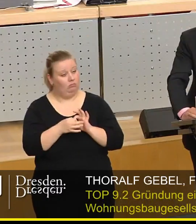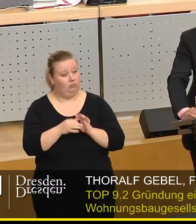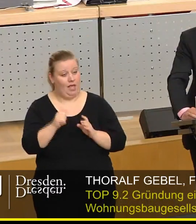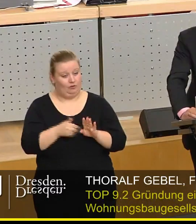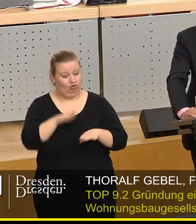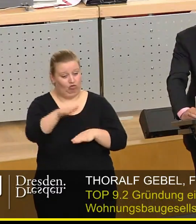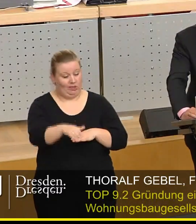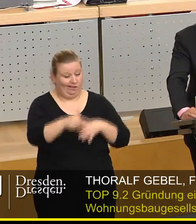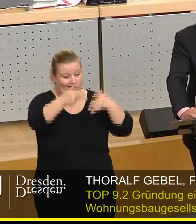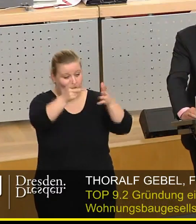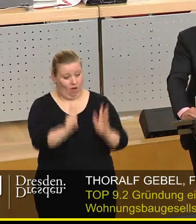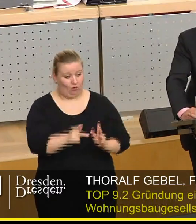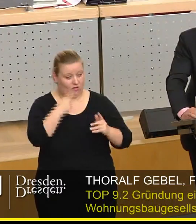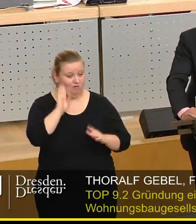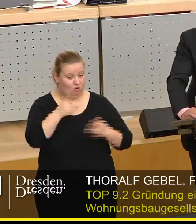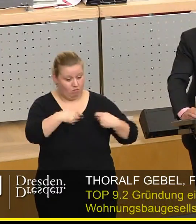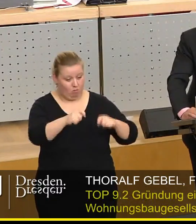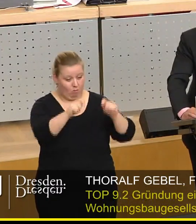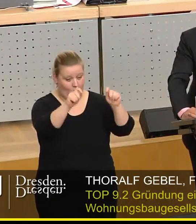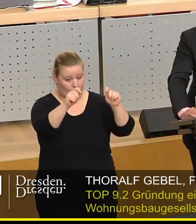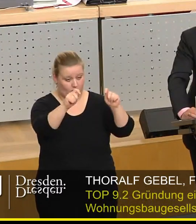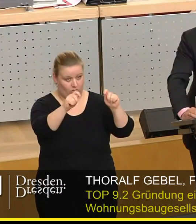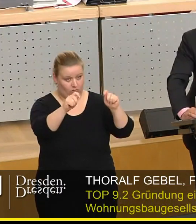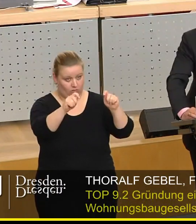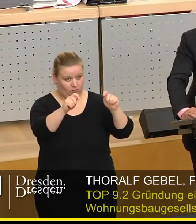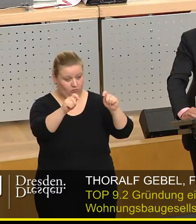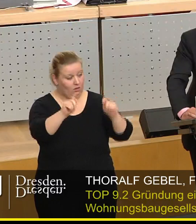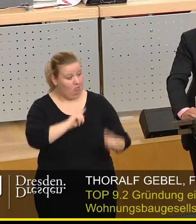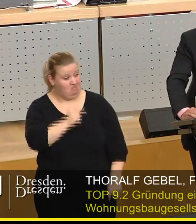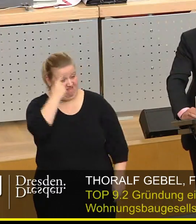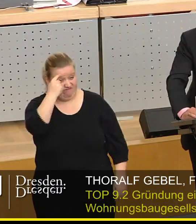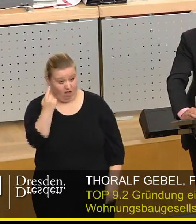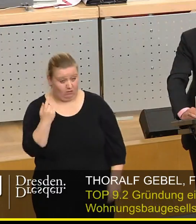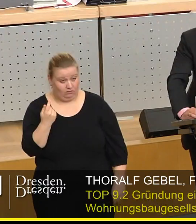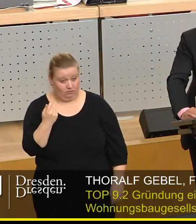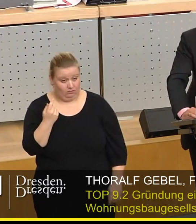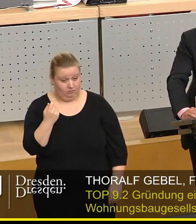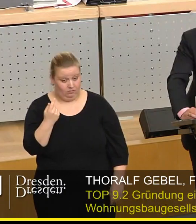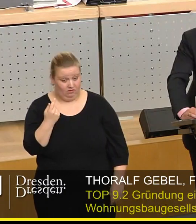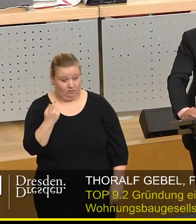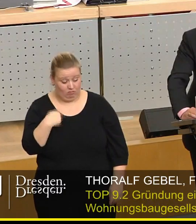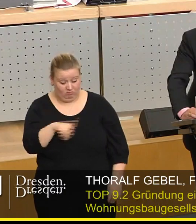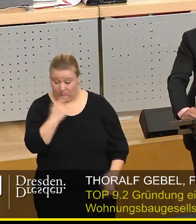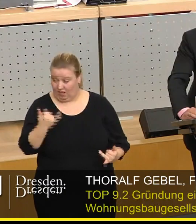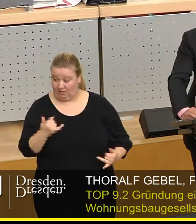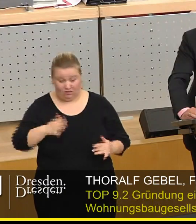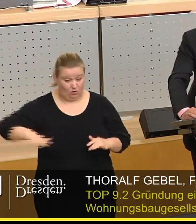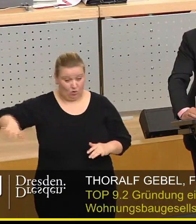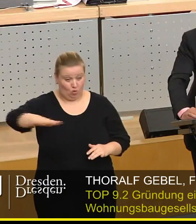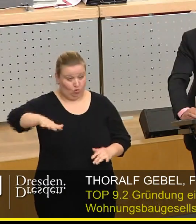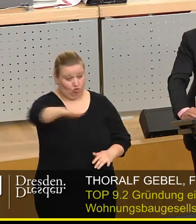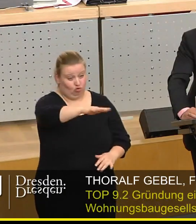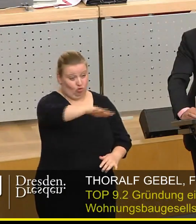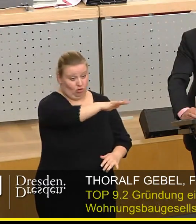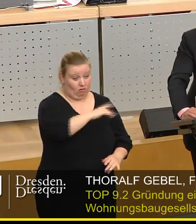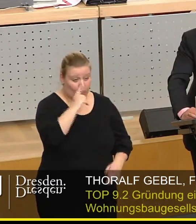Schritt 800 Wohnungen, dass die gebaut werden sollten. Gleichzeitig wissen wir aber heute schon, dass eigentlich mit den Grundstücken, die jetzt zur Verfügung gestellt